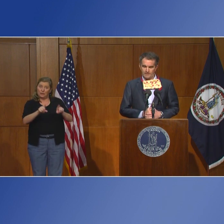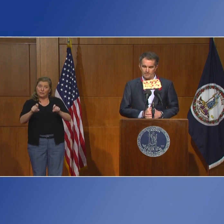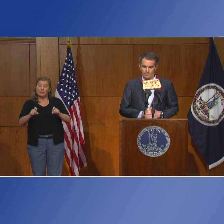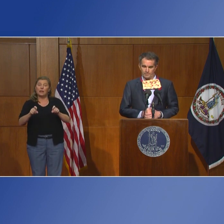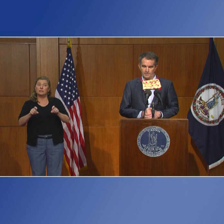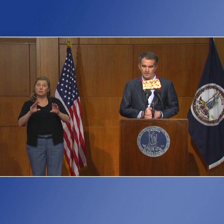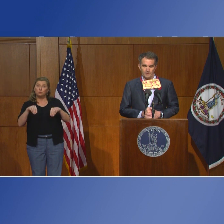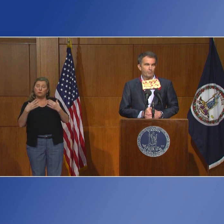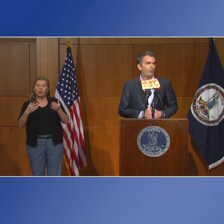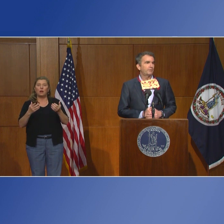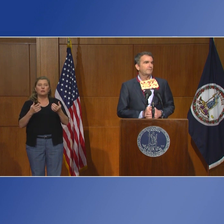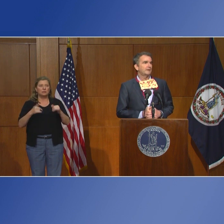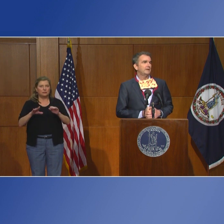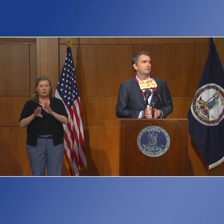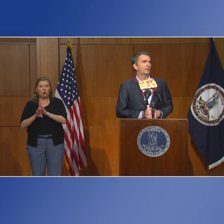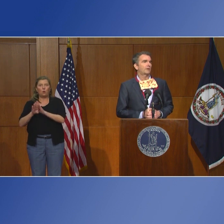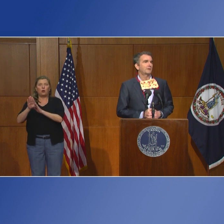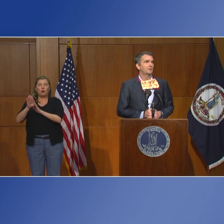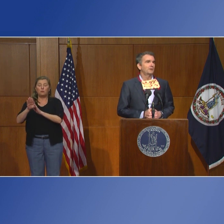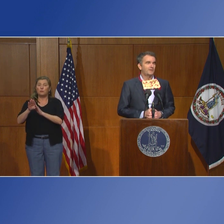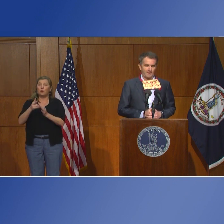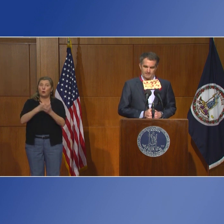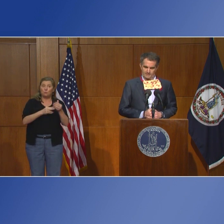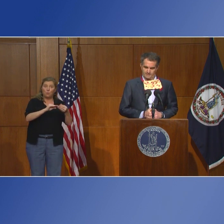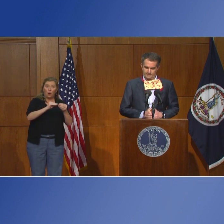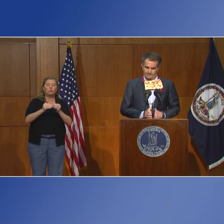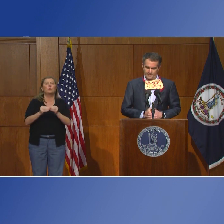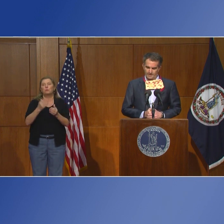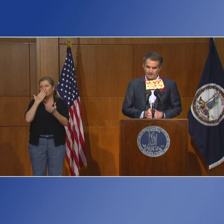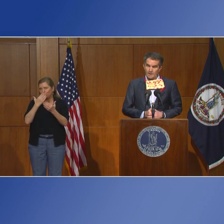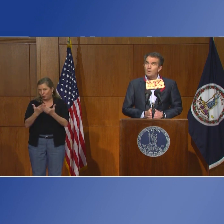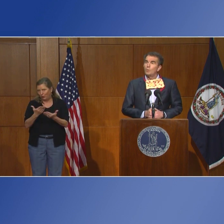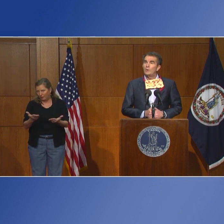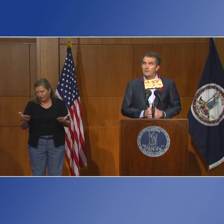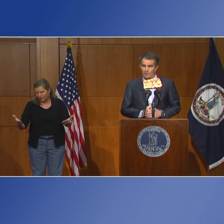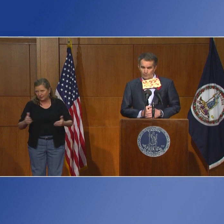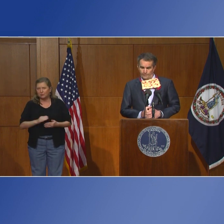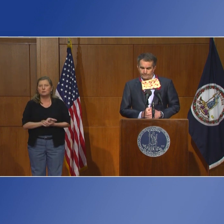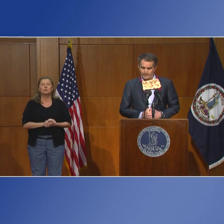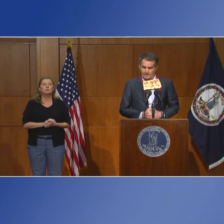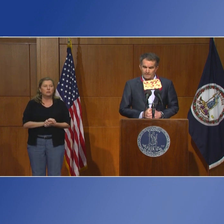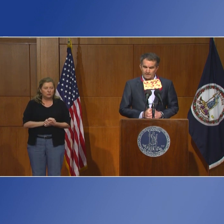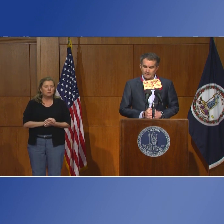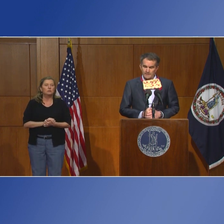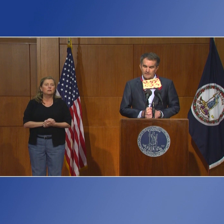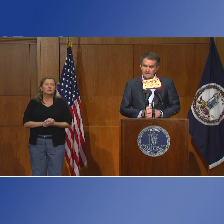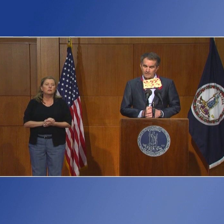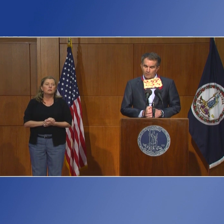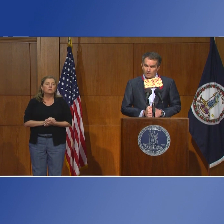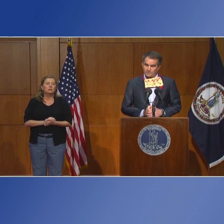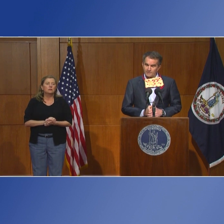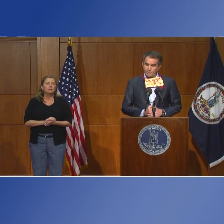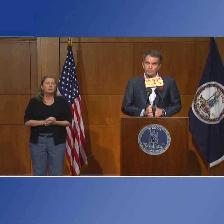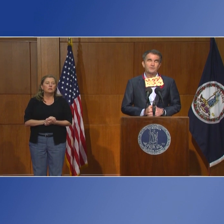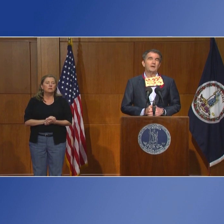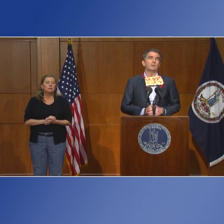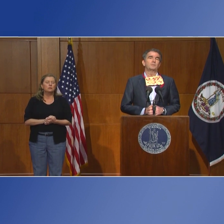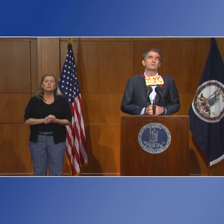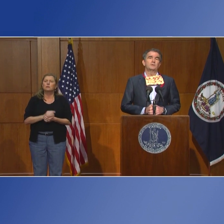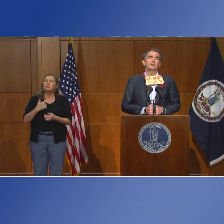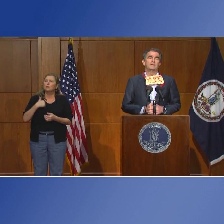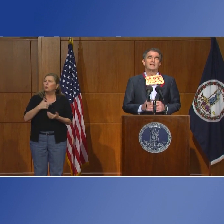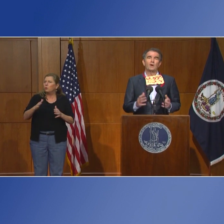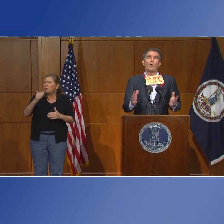continúan hacia arriba. Estas dos cosas son buenas. Sabemos que hay pasos simples